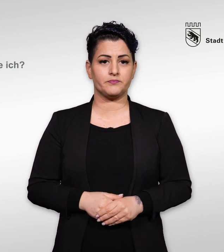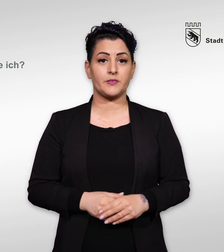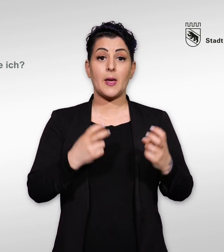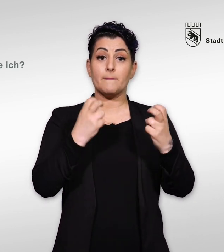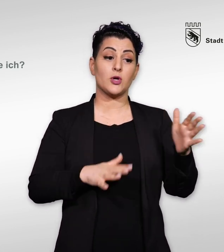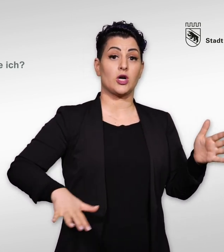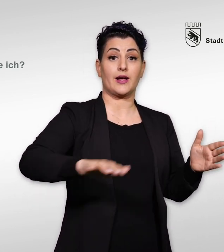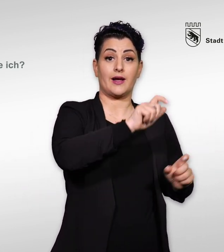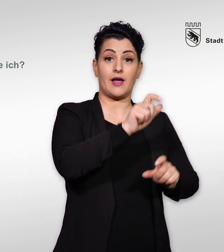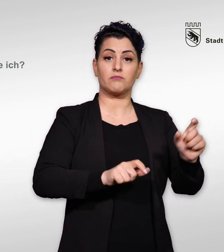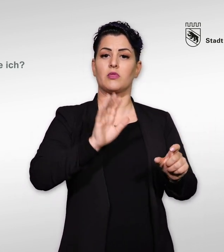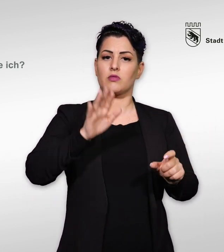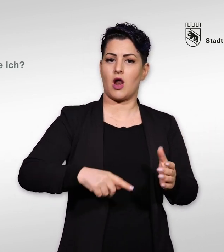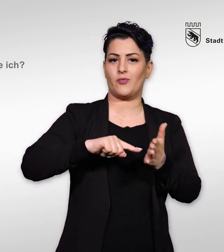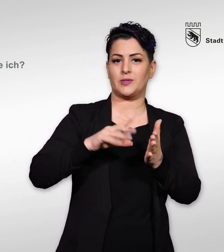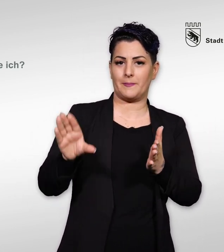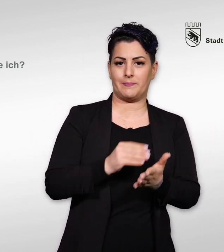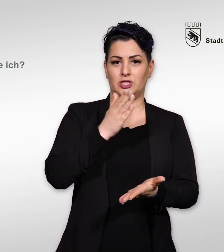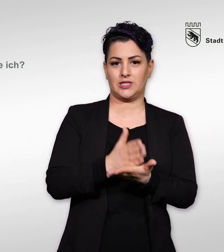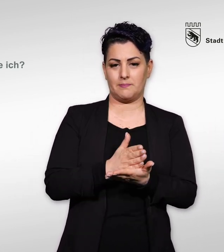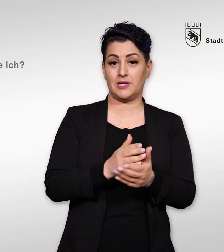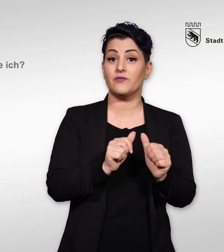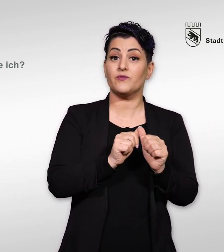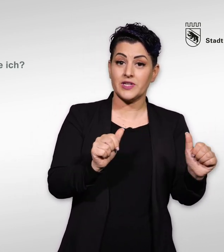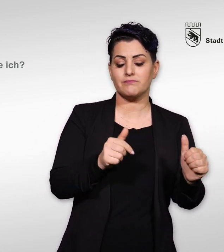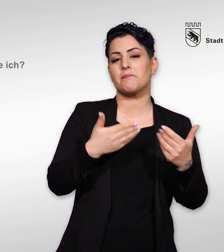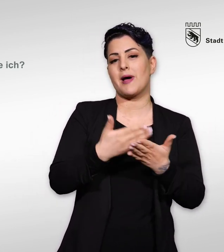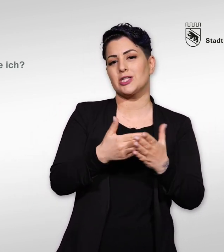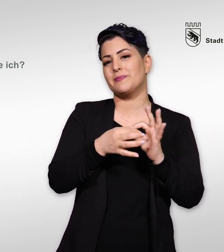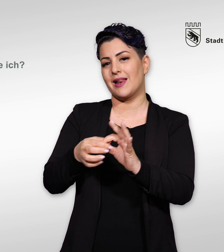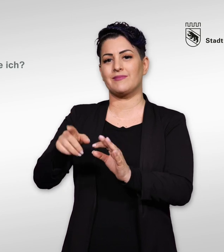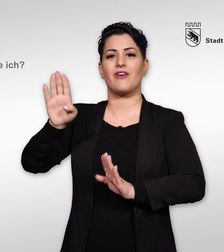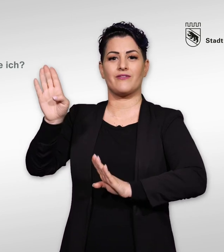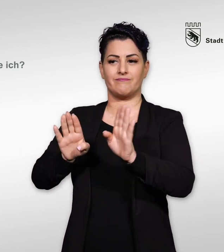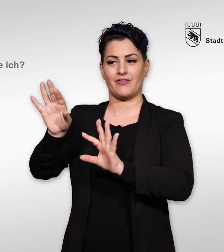Bürger und Bürgerinnen dürfen politisch mitbestimmen. Das geht zum Beispiel durch Wählen.